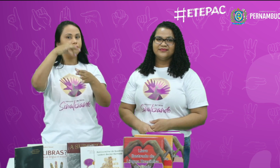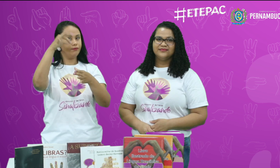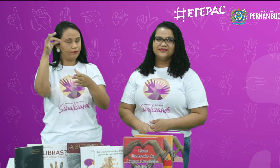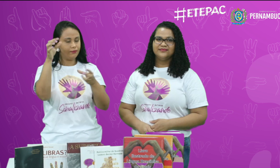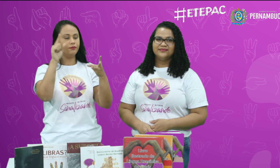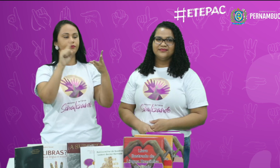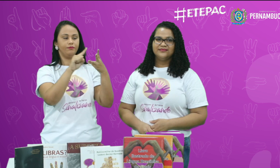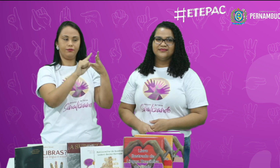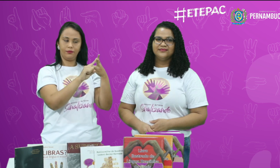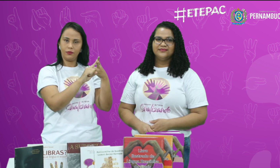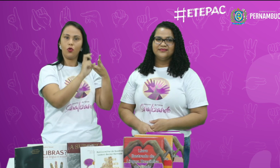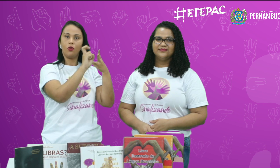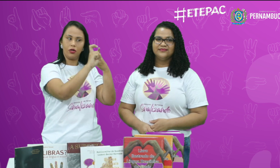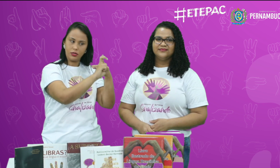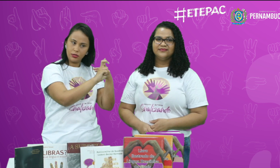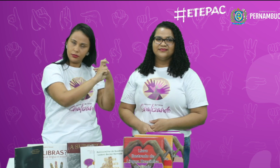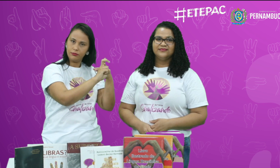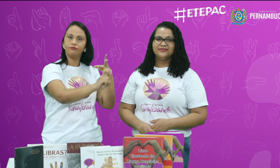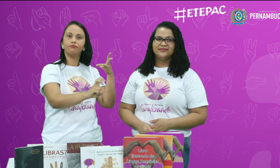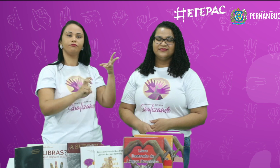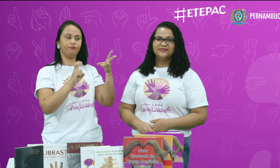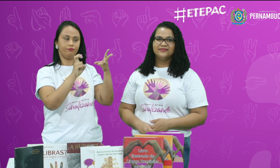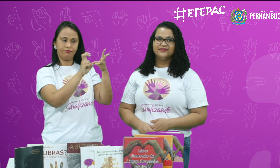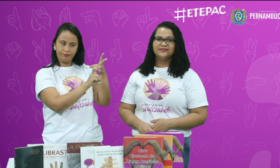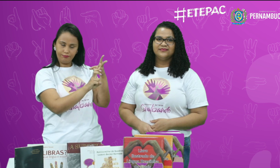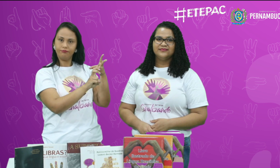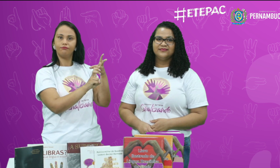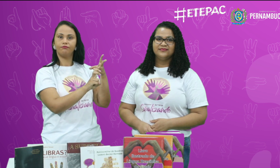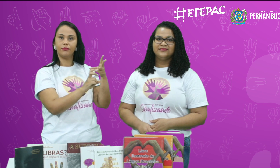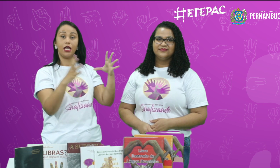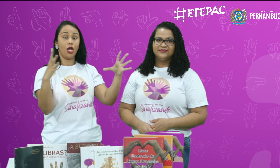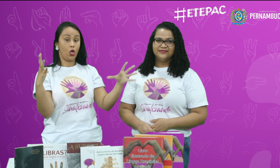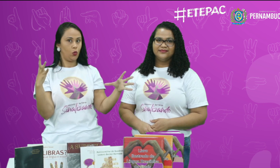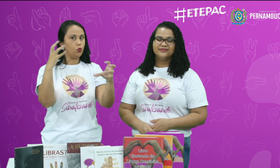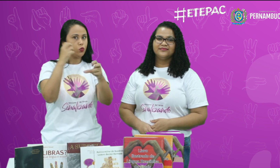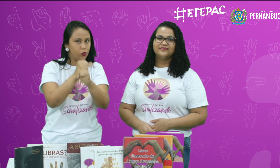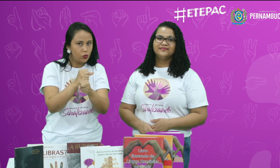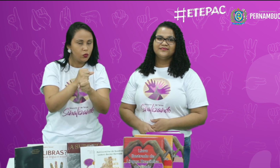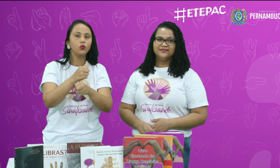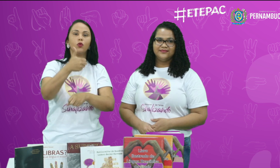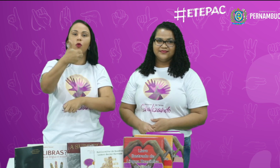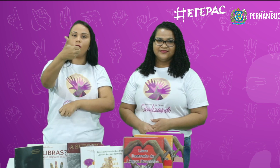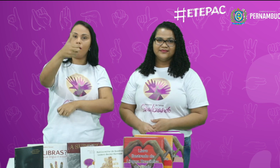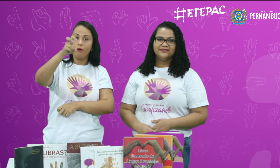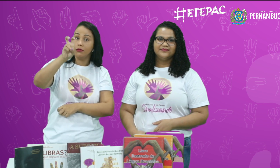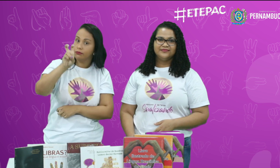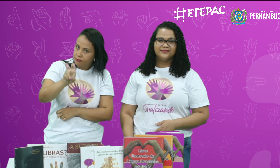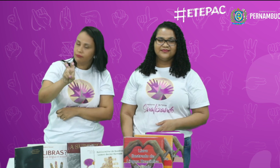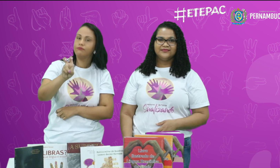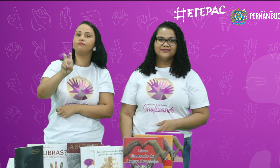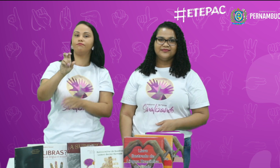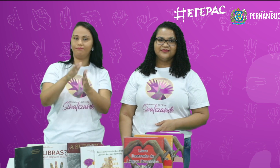sorteados, mais cinco livros e mais cinco livros. Então, ao todo, somam 15 livros